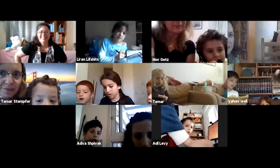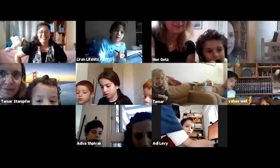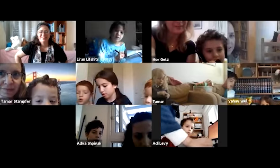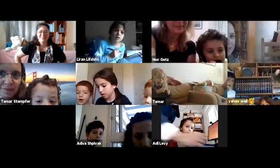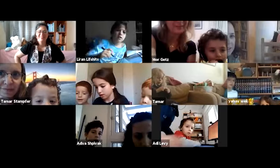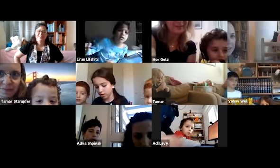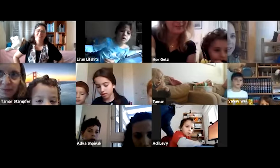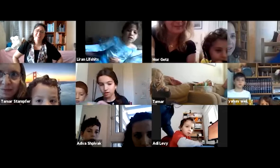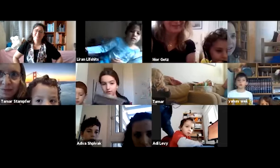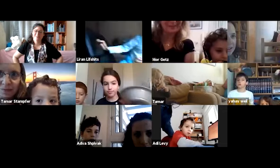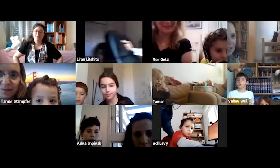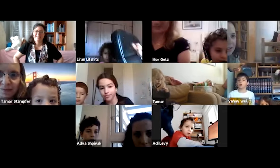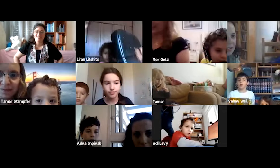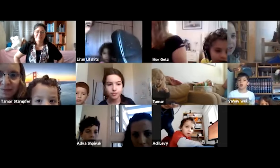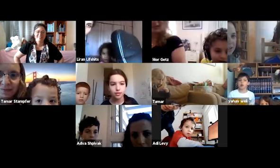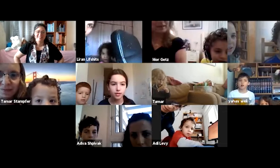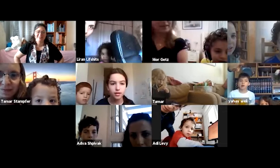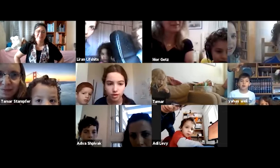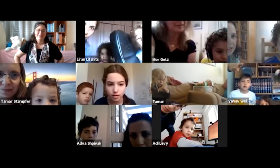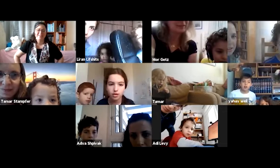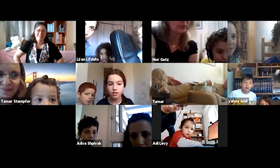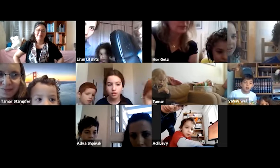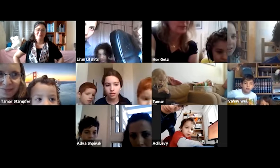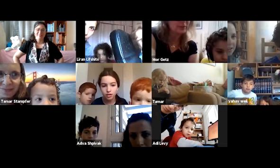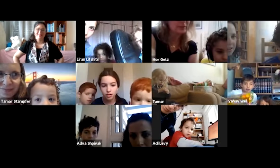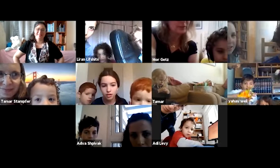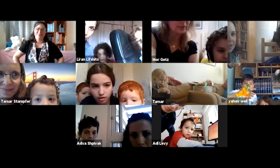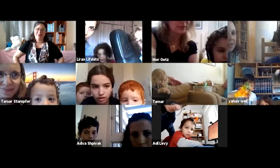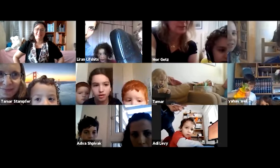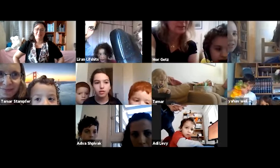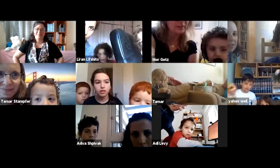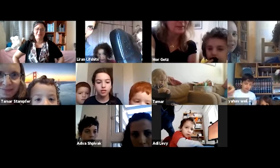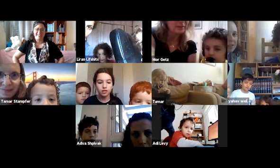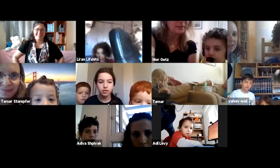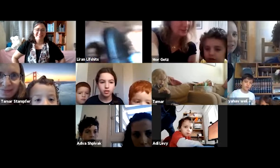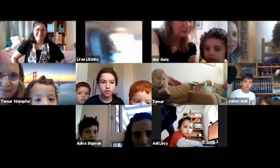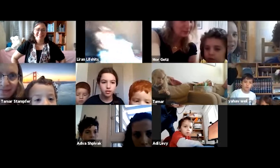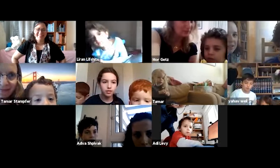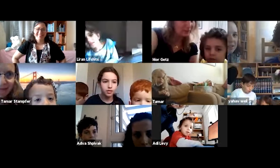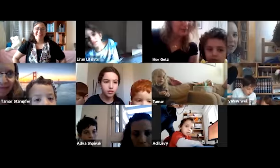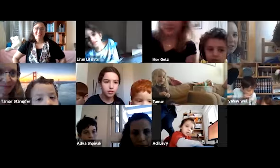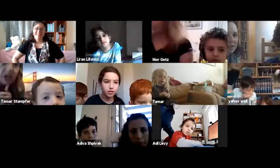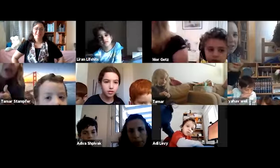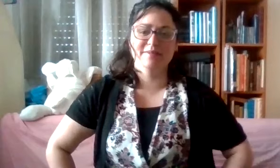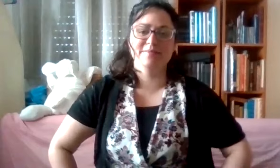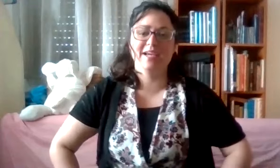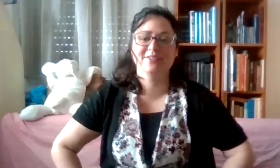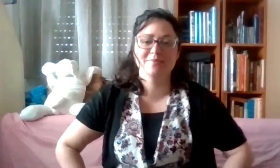שלום לכולם ולכולם, איזה כיף לראות אתכם, לפתוח איתכם את הבוקר. אני מזמינה את כל מי